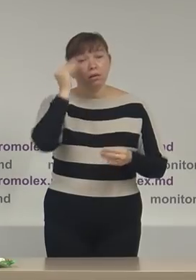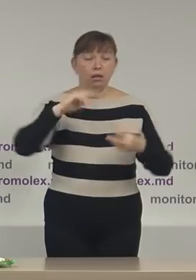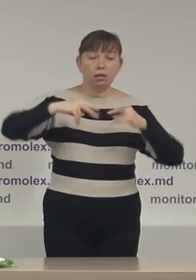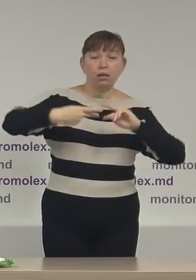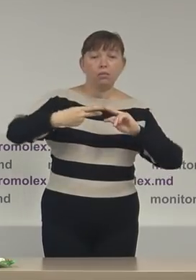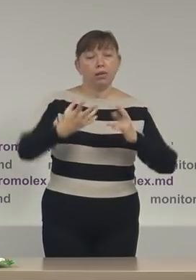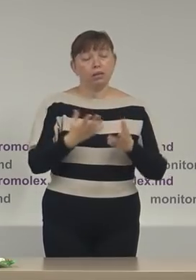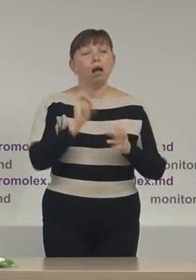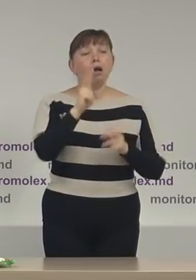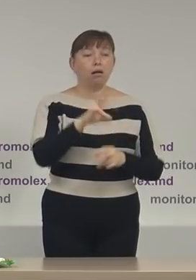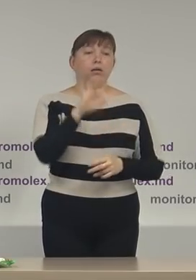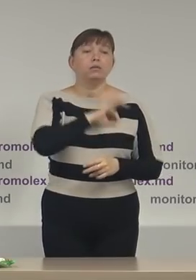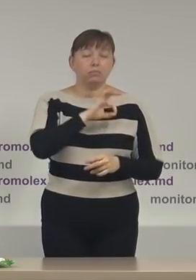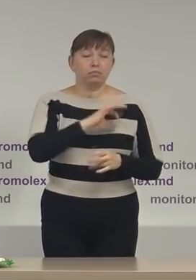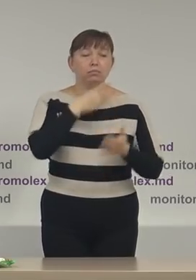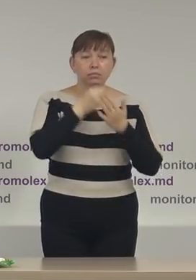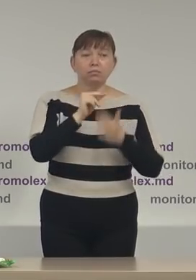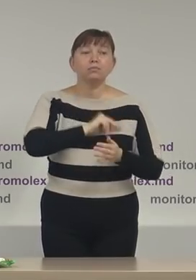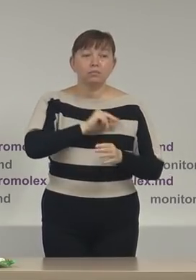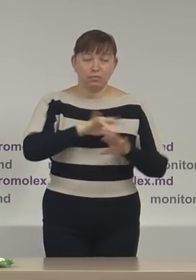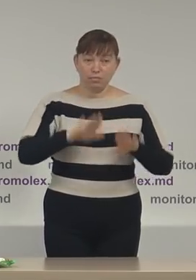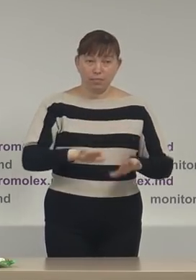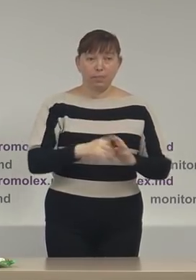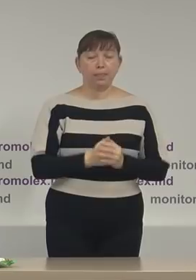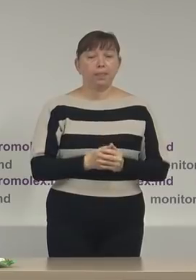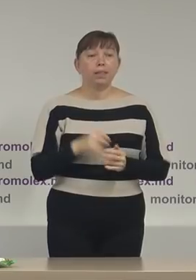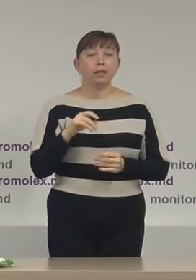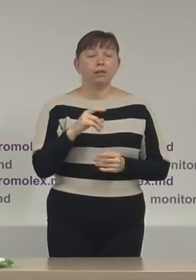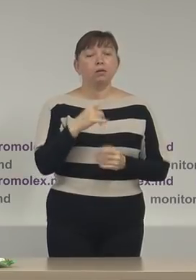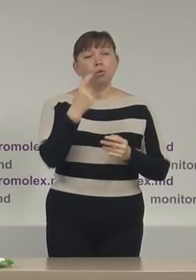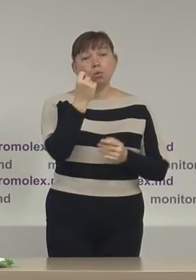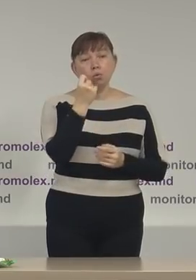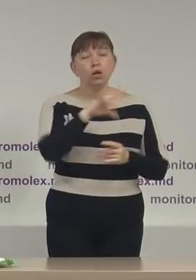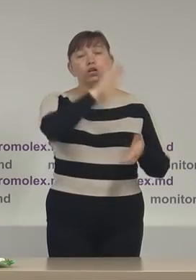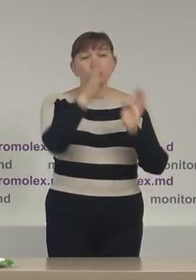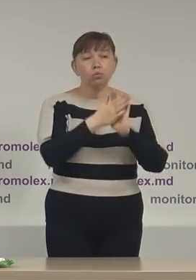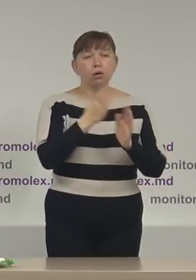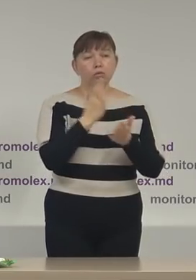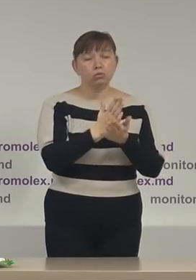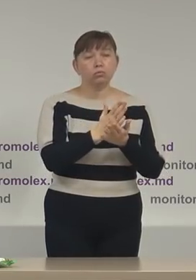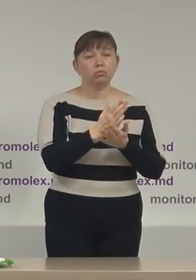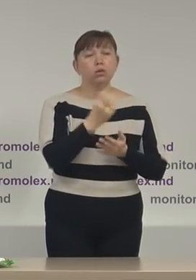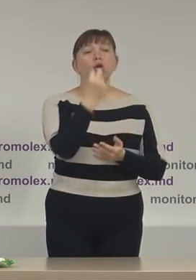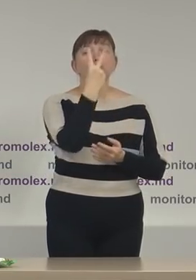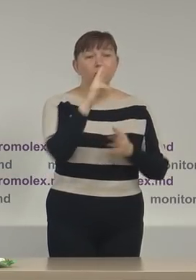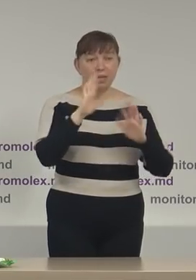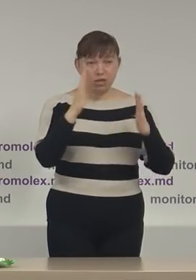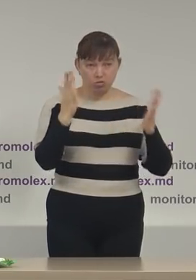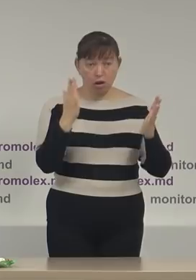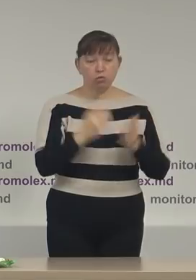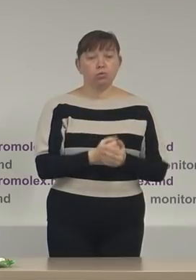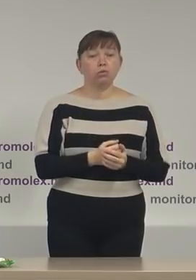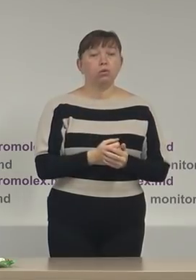calificate drept utilizarea de resurs administrative. În total este vorba de 12 cazuri,